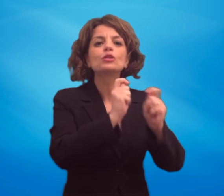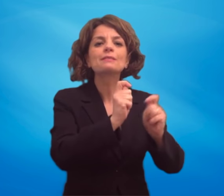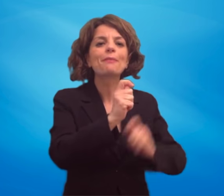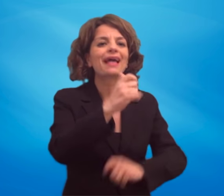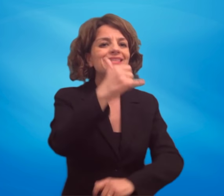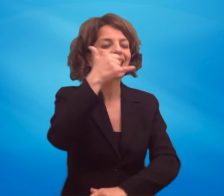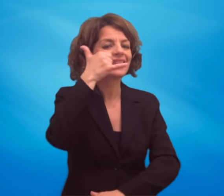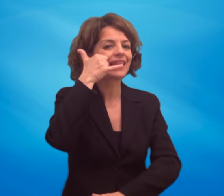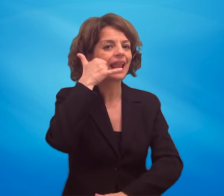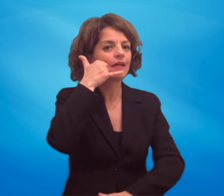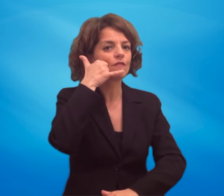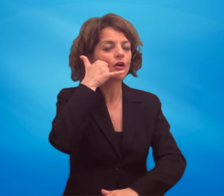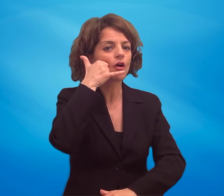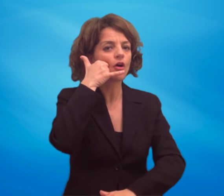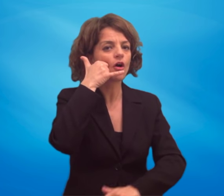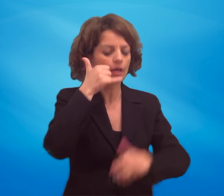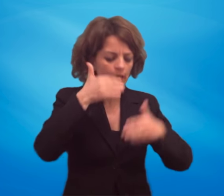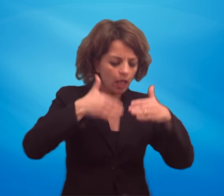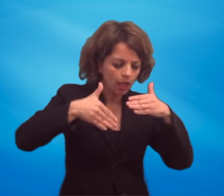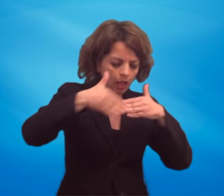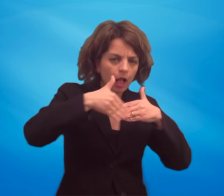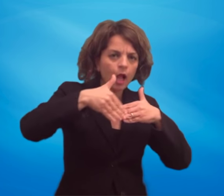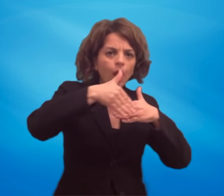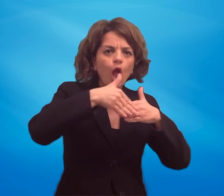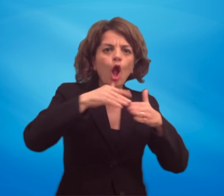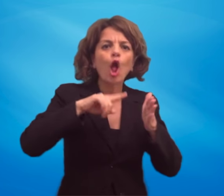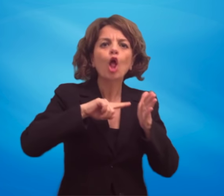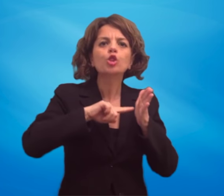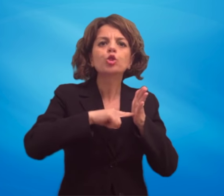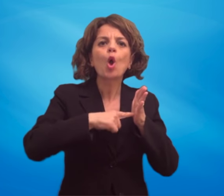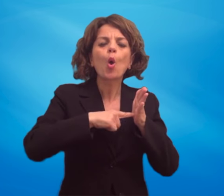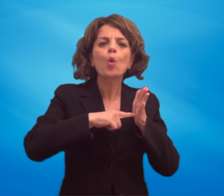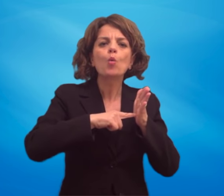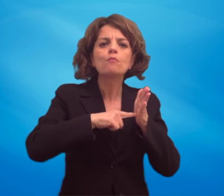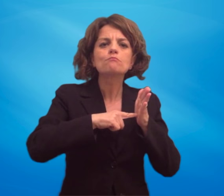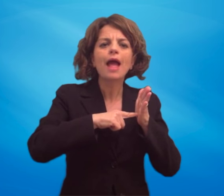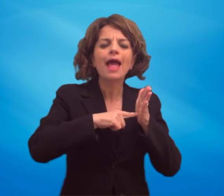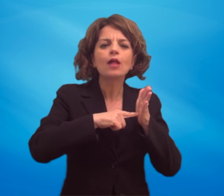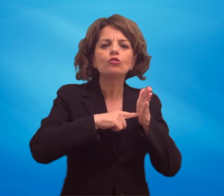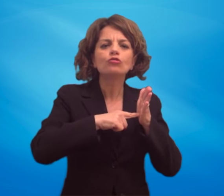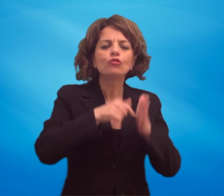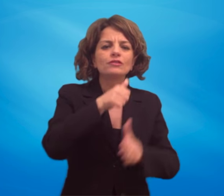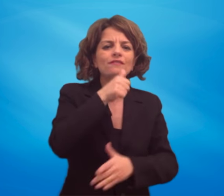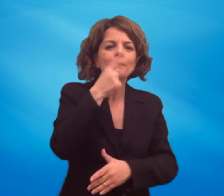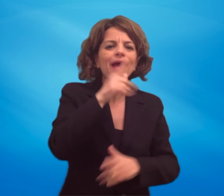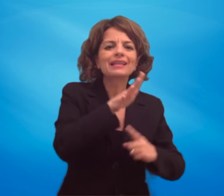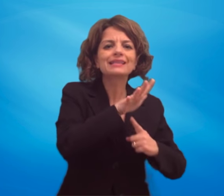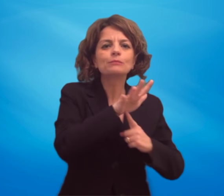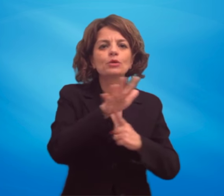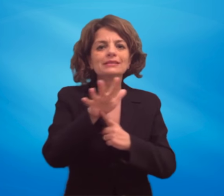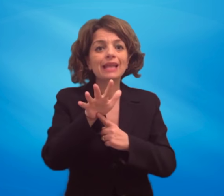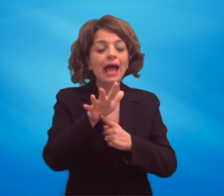mancanza di qualsiasi documento comprovante l'effettivo sostenimento delle spese richieste.